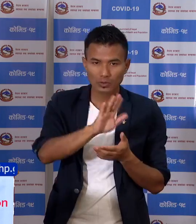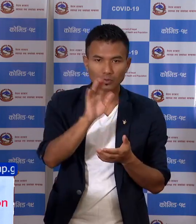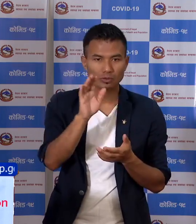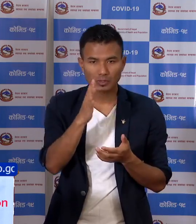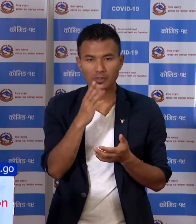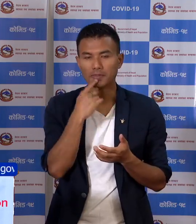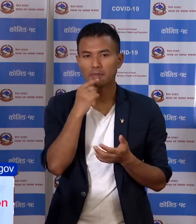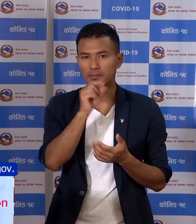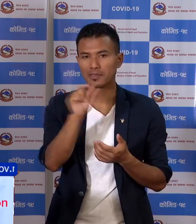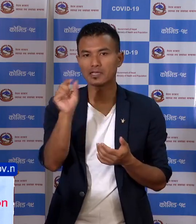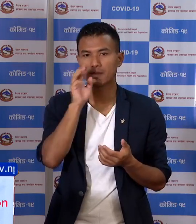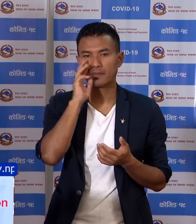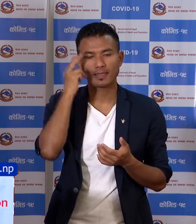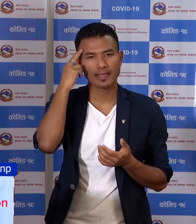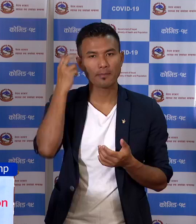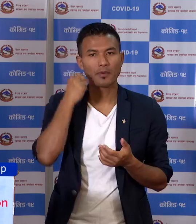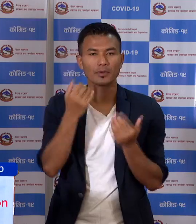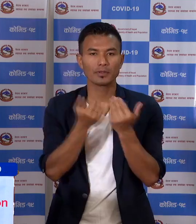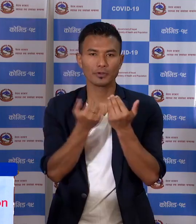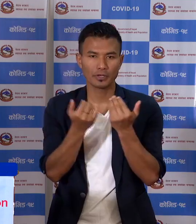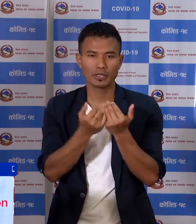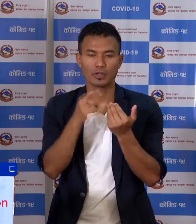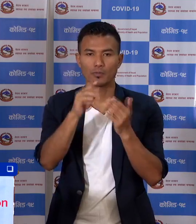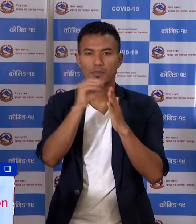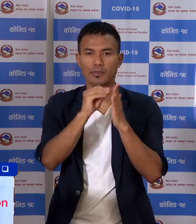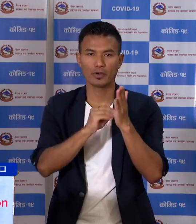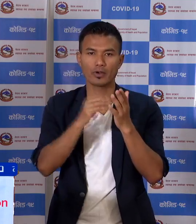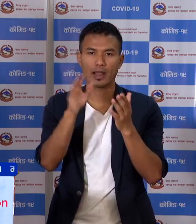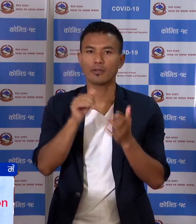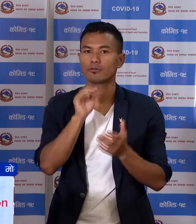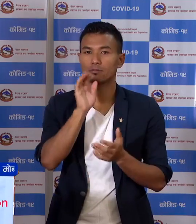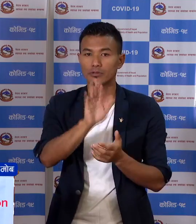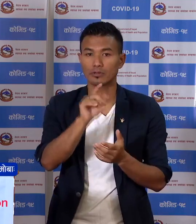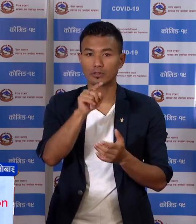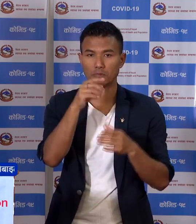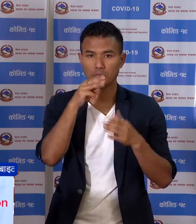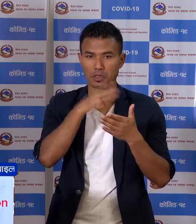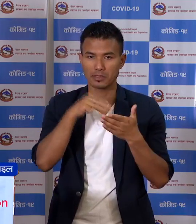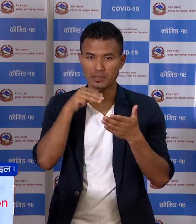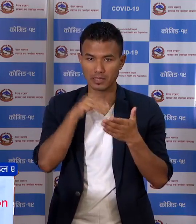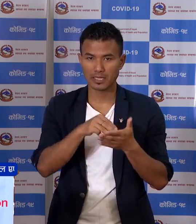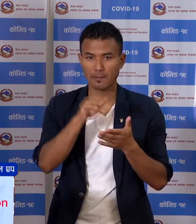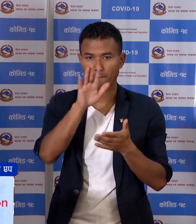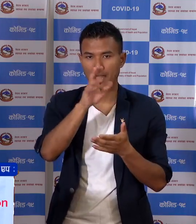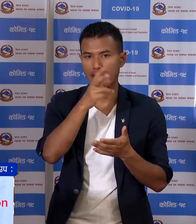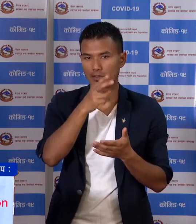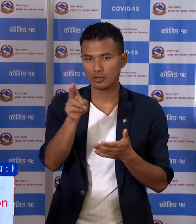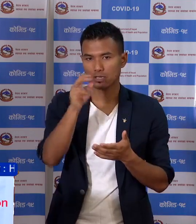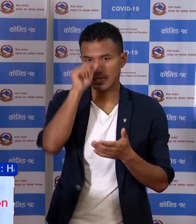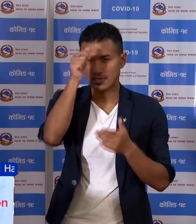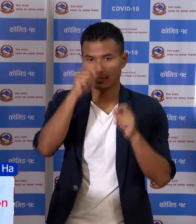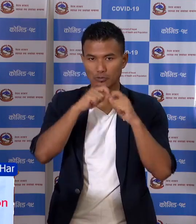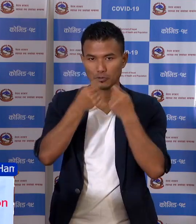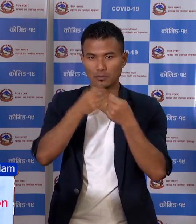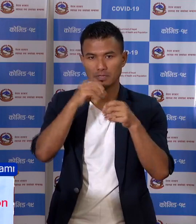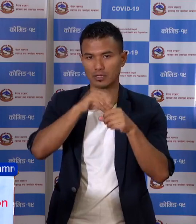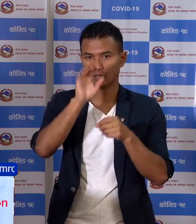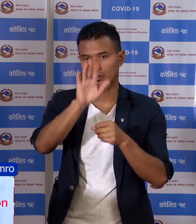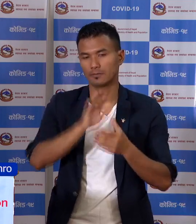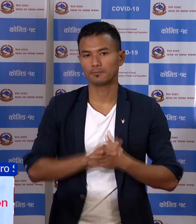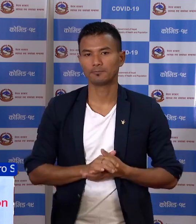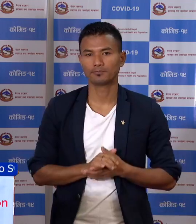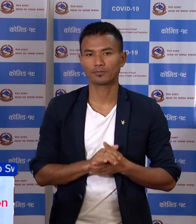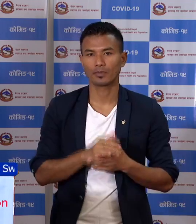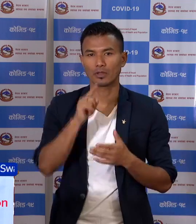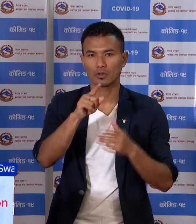नभाएको थापाउने गरी यो बिवरन आएको छा जस्मद्दे पाँजाना रेड जोन मा पर्नु भाएको छा